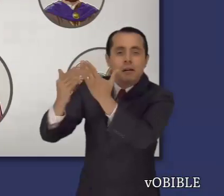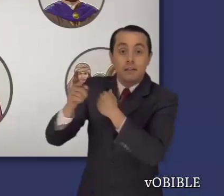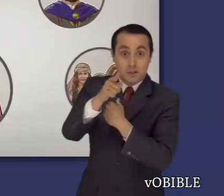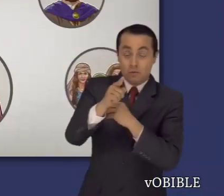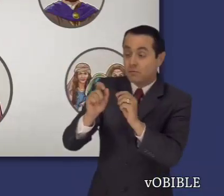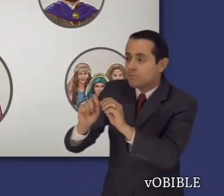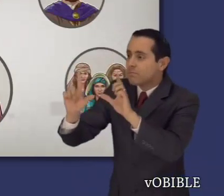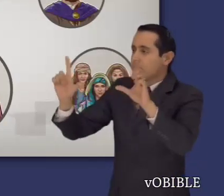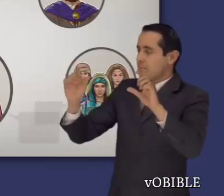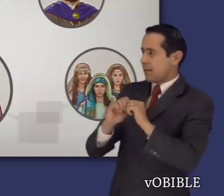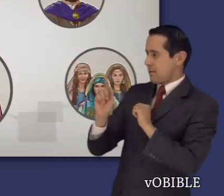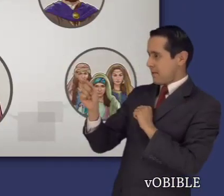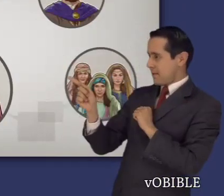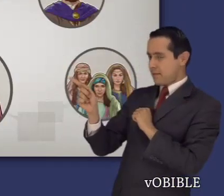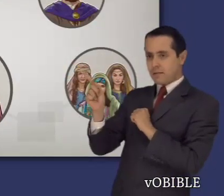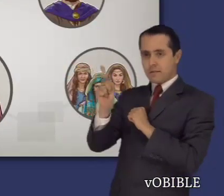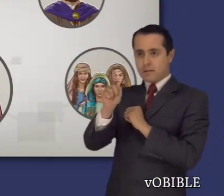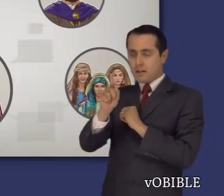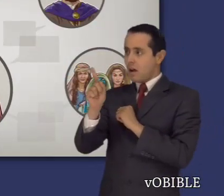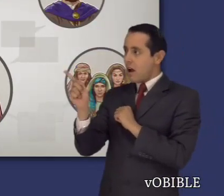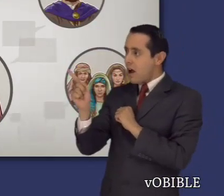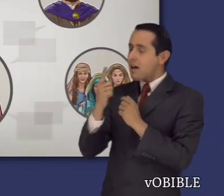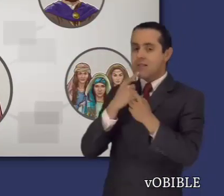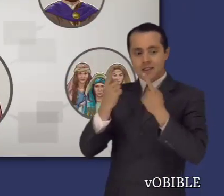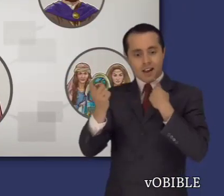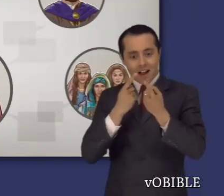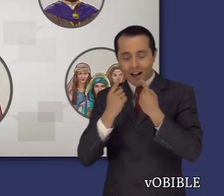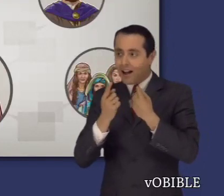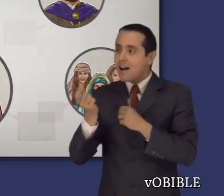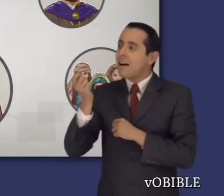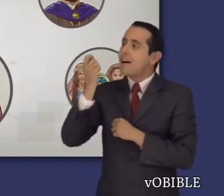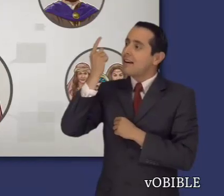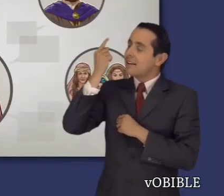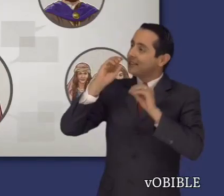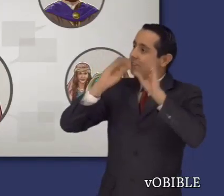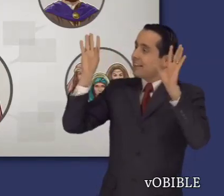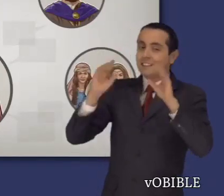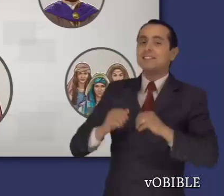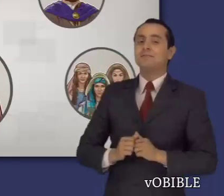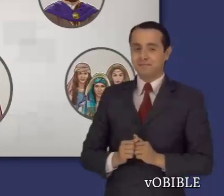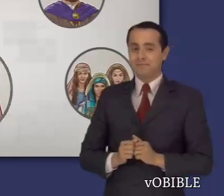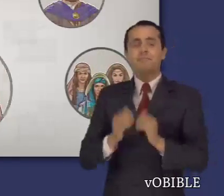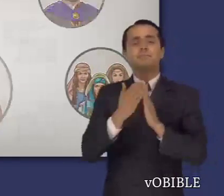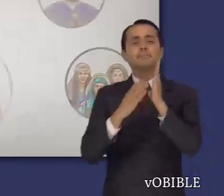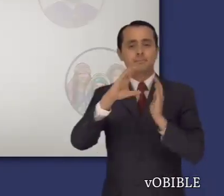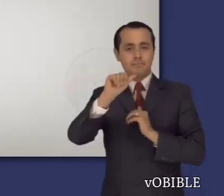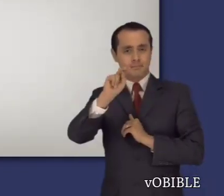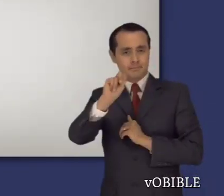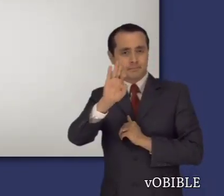Aunque no se indica qué personajes están hablando, se les puede identificar por lo que dicen o por lo que se les dice.